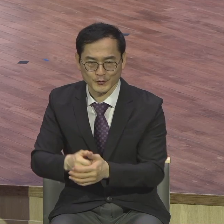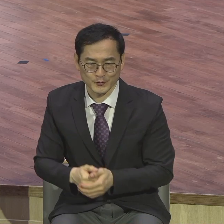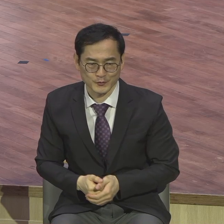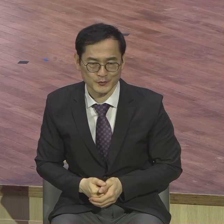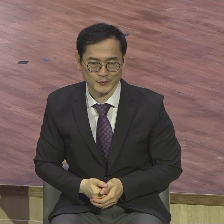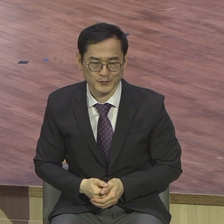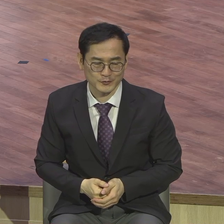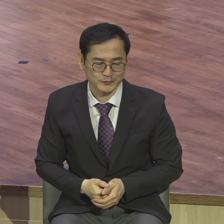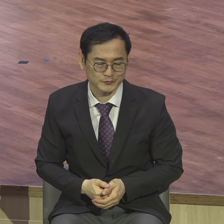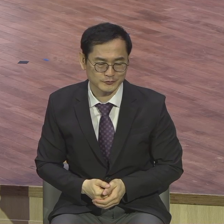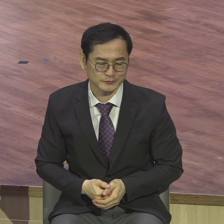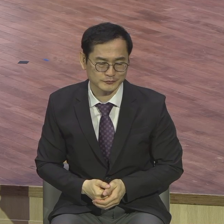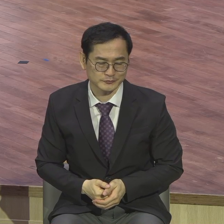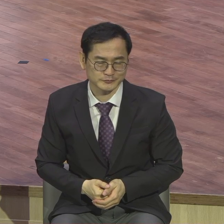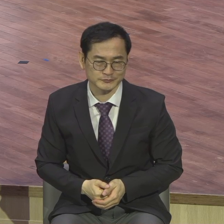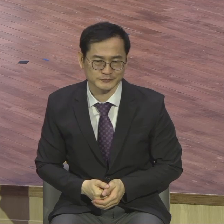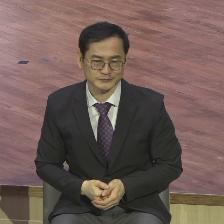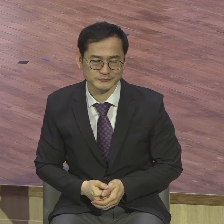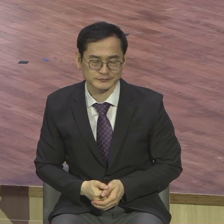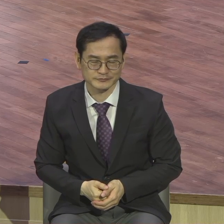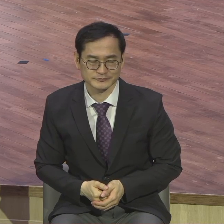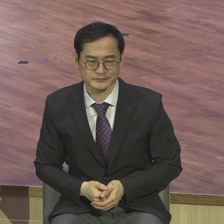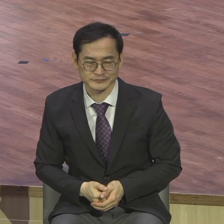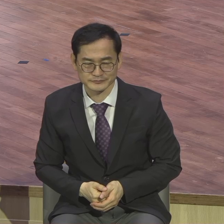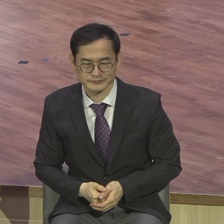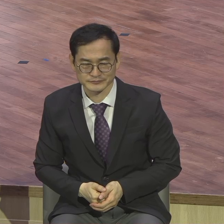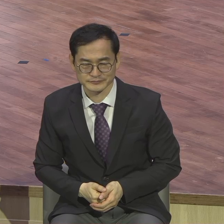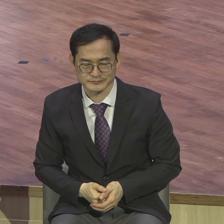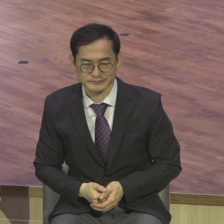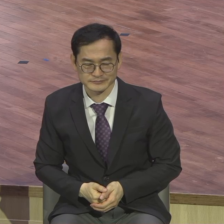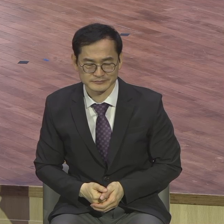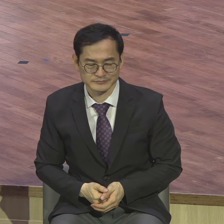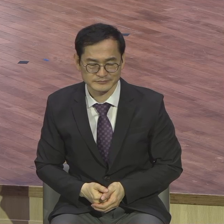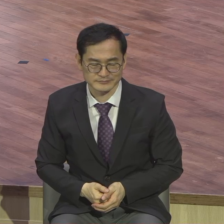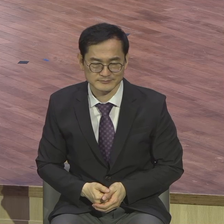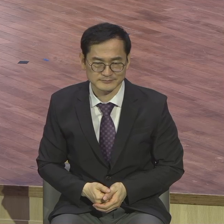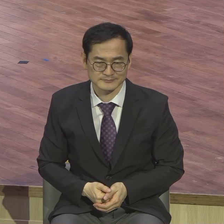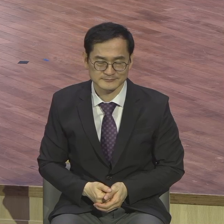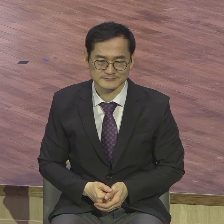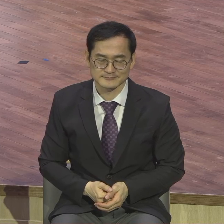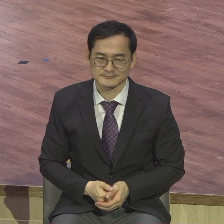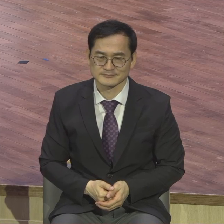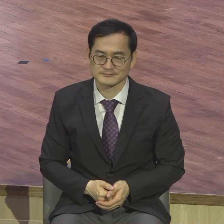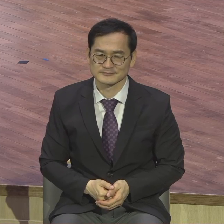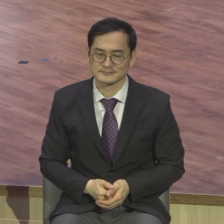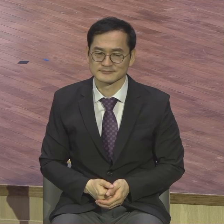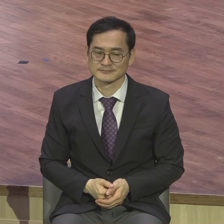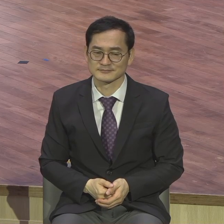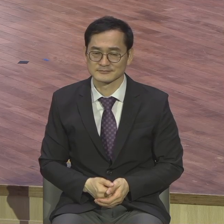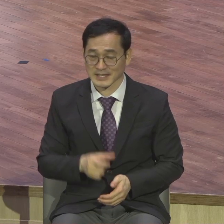불구하고 한 번 더 기회를 준 것입니다 그 시간표를 놓치지 말아야 된다